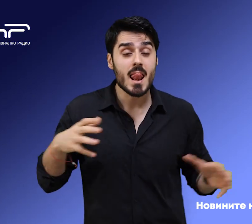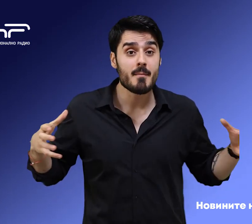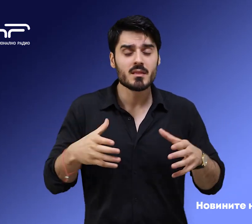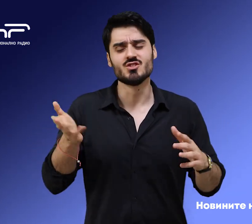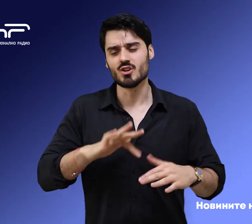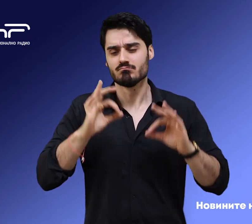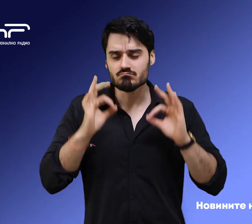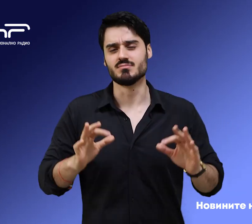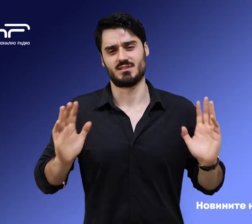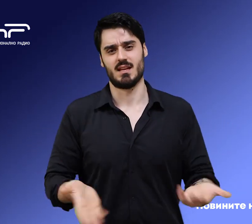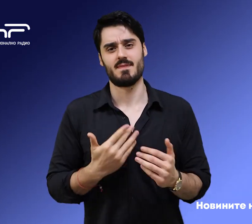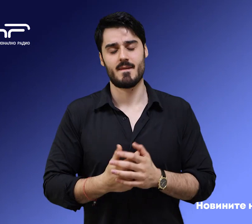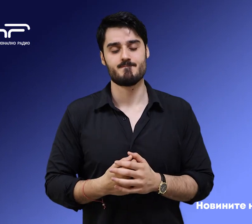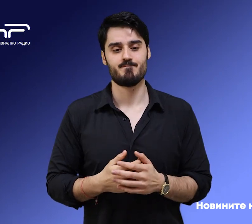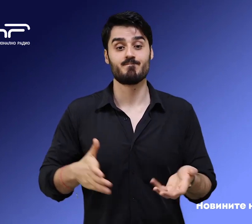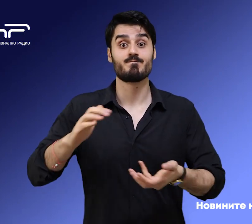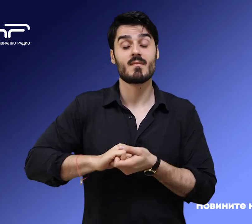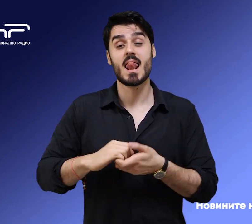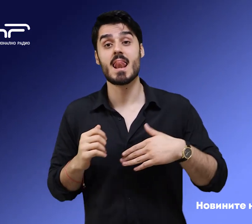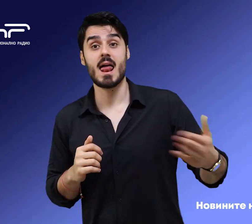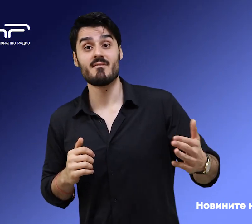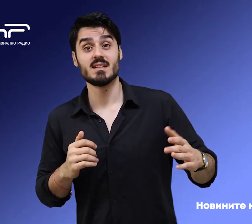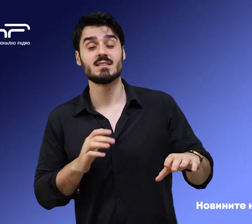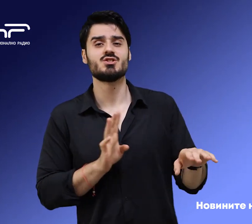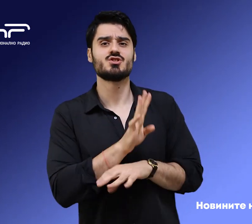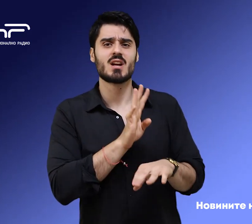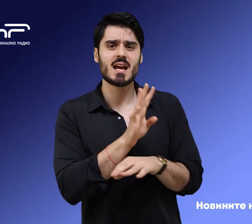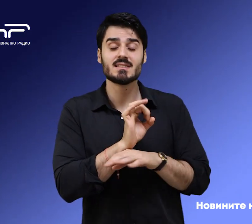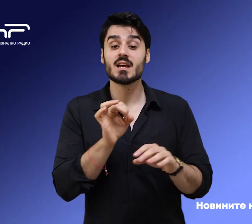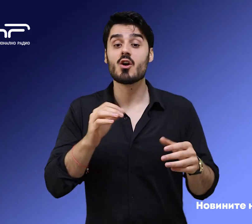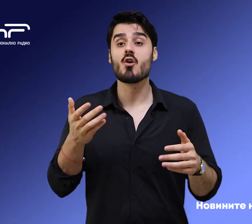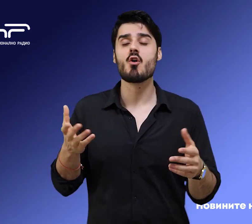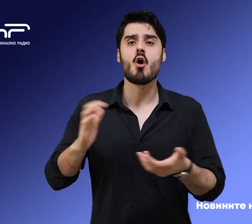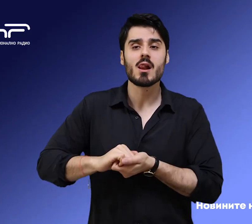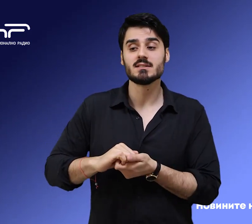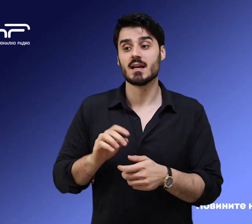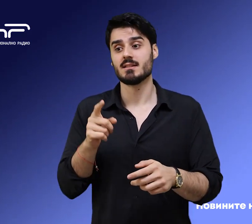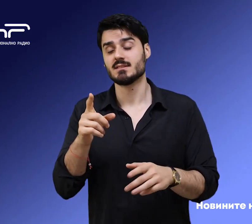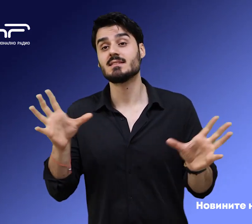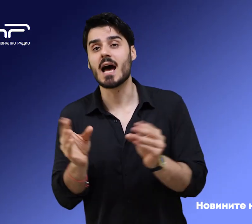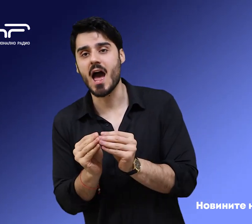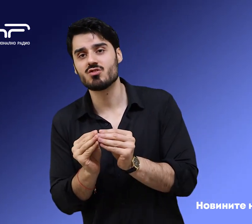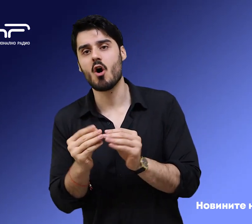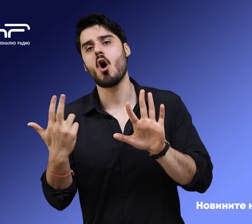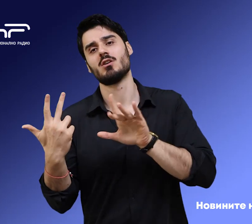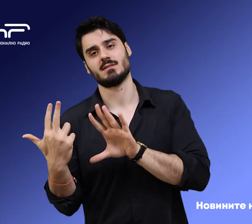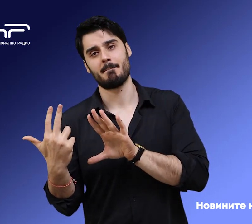работещ парламент. Коалицията Левицата е с 14 номер, а коалиция заедно с номер 8. За новините Цветелина Стоянова.